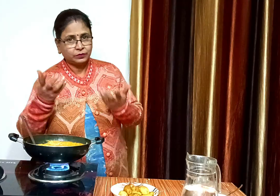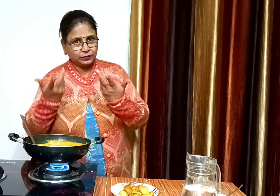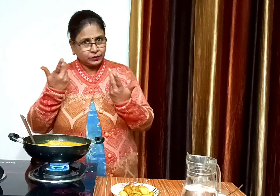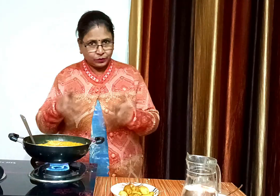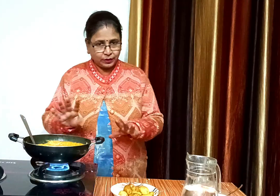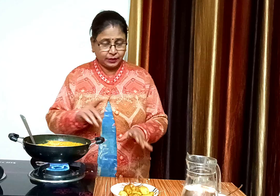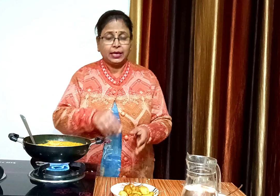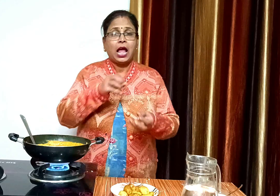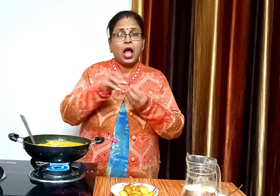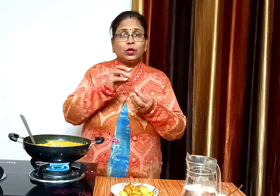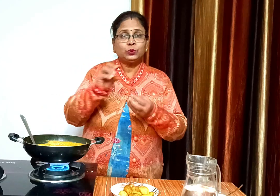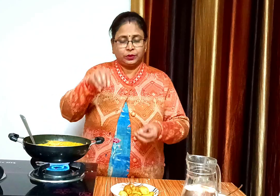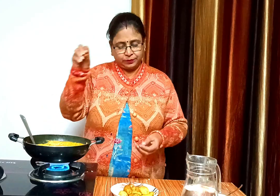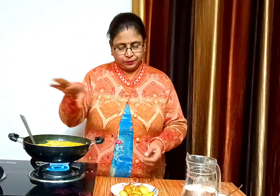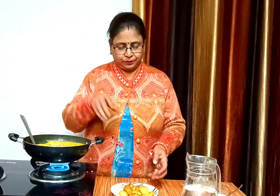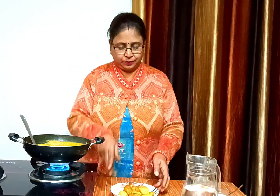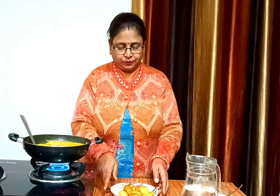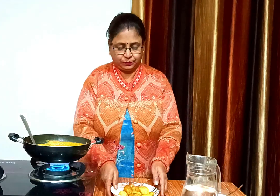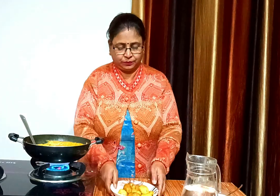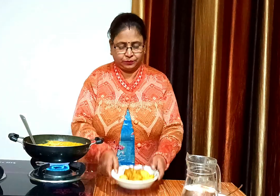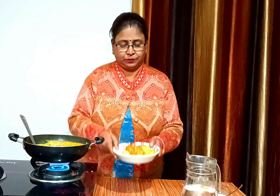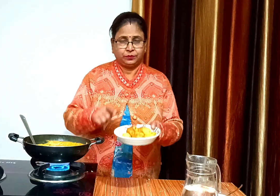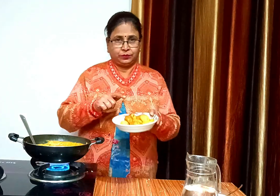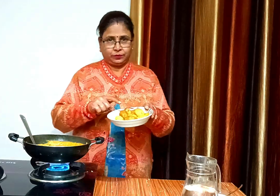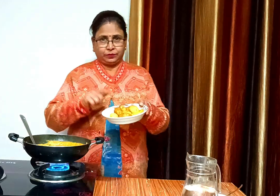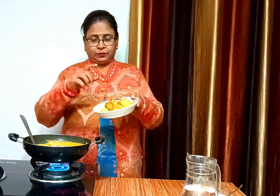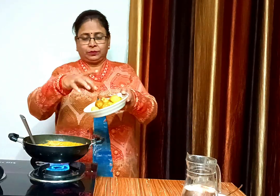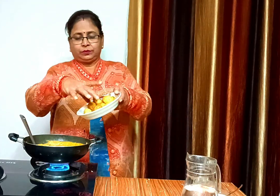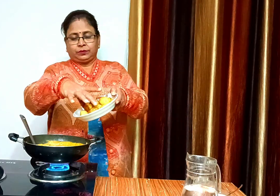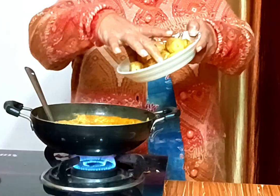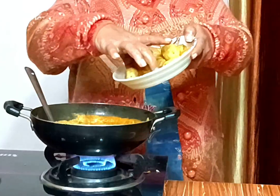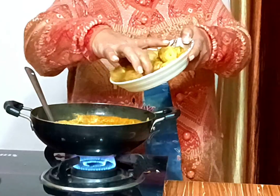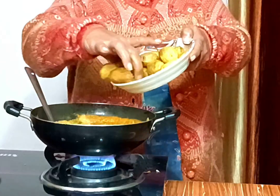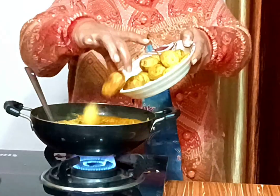यह पक गया है और उबाल भी आ गया है अब इसमें फ्राइड आलू डाल देंगे